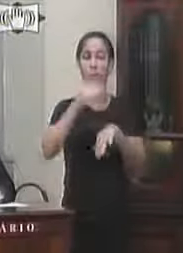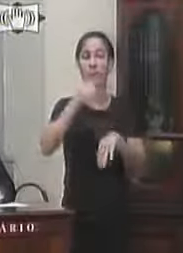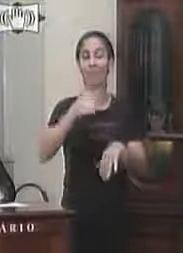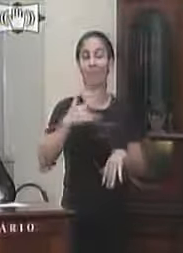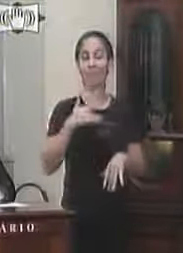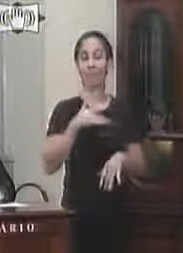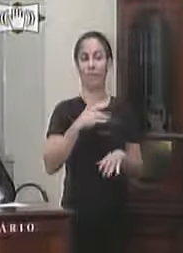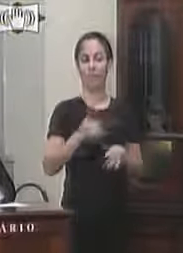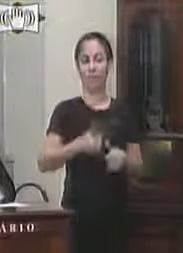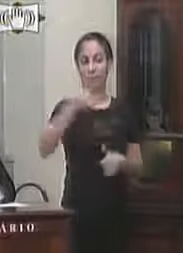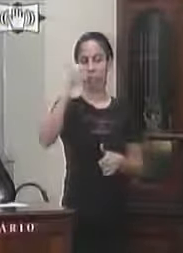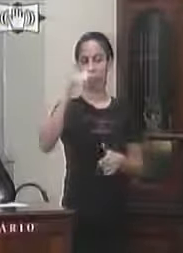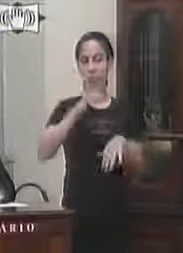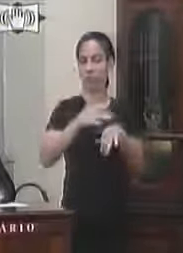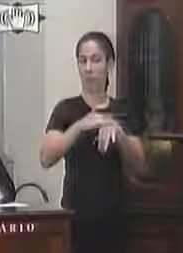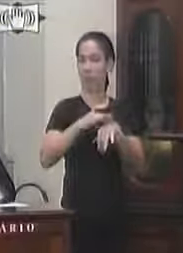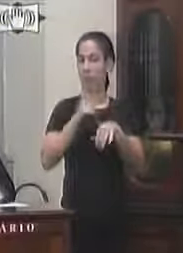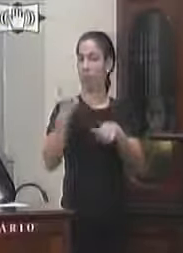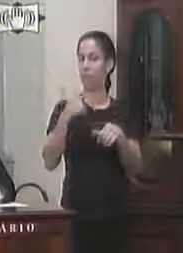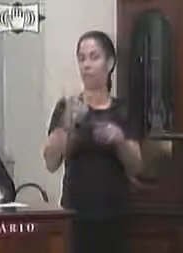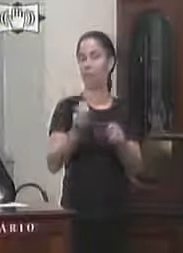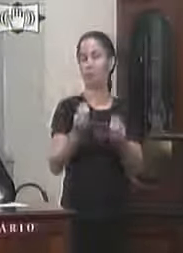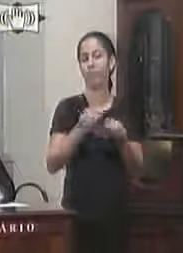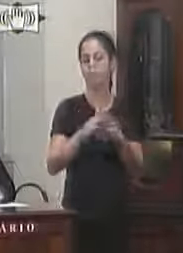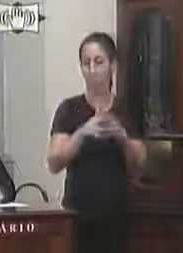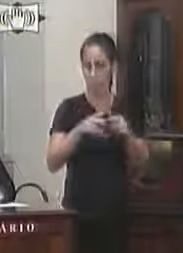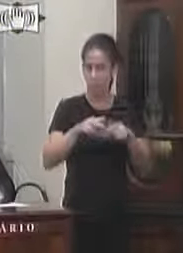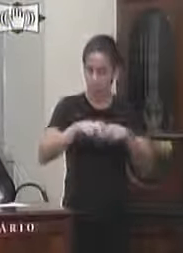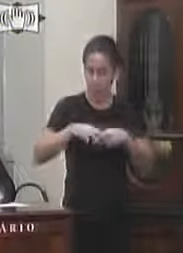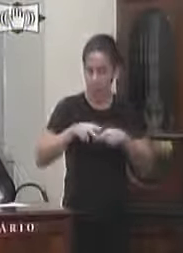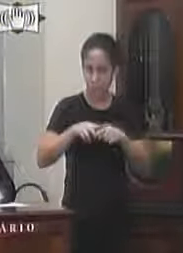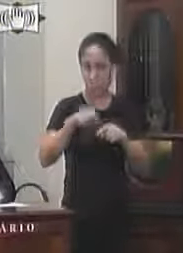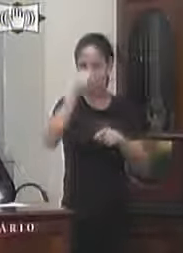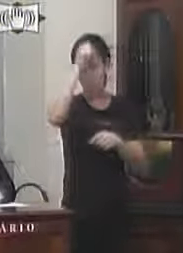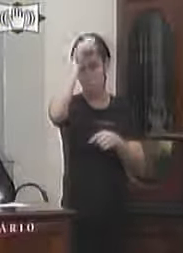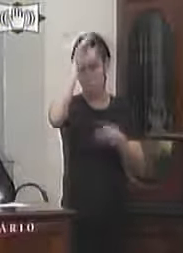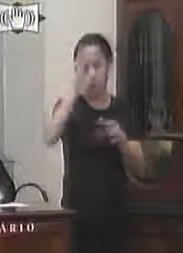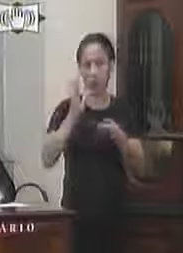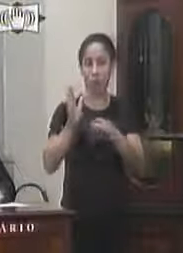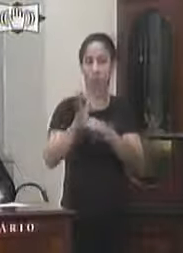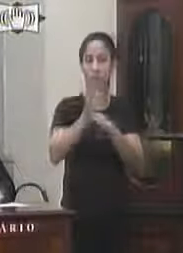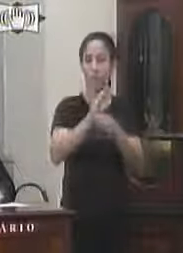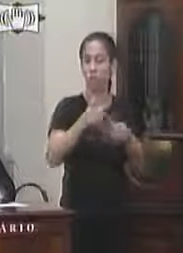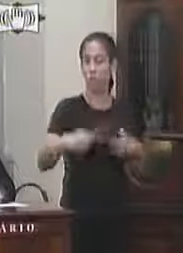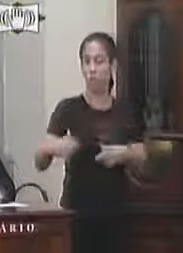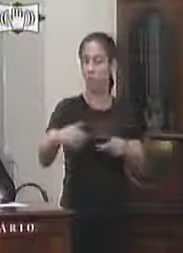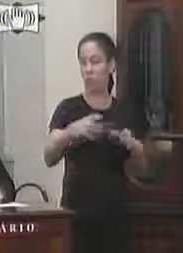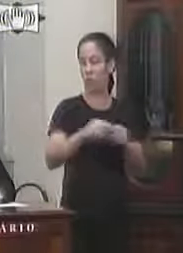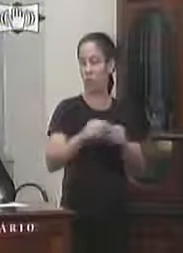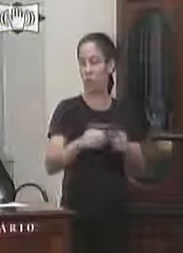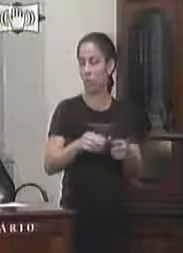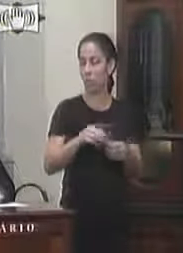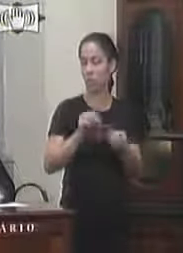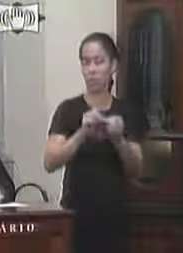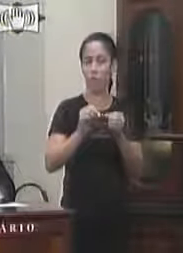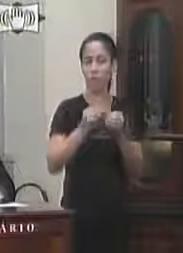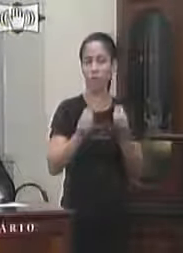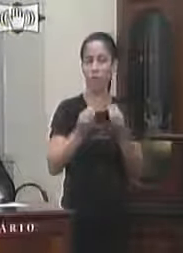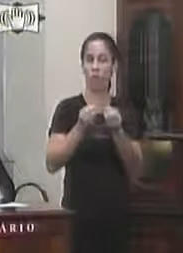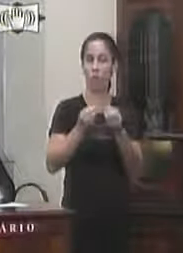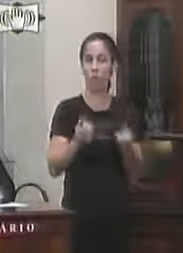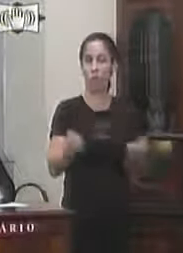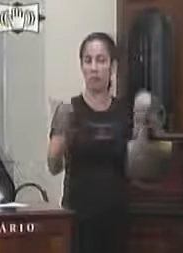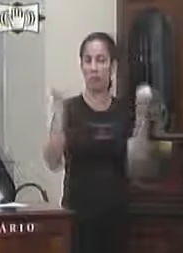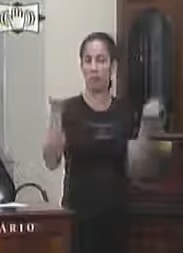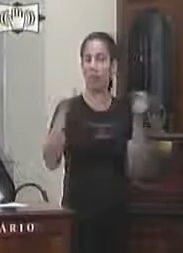da população não dispõe de recursos portanto as faixas necessárias ajudam o poder público disponibilizando a população local adequado em infraestrutura básica com aparelho de ginástica